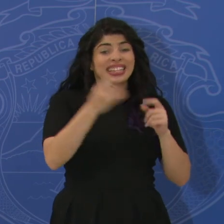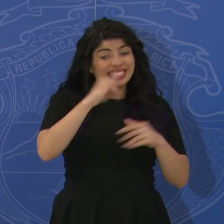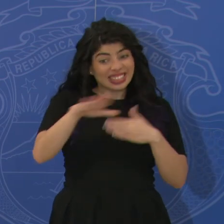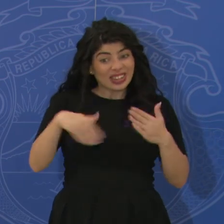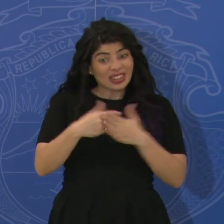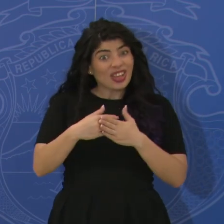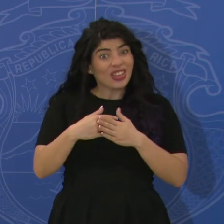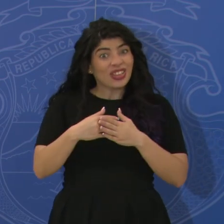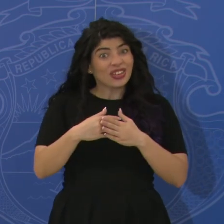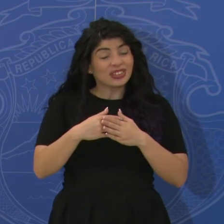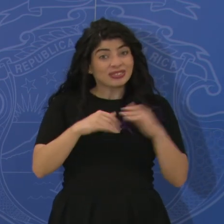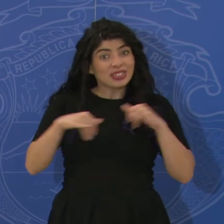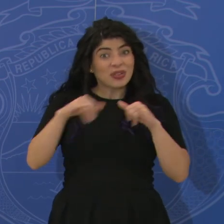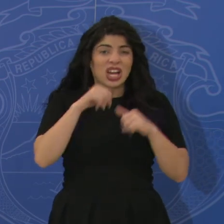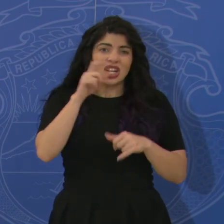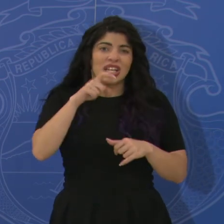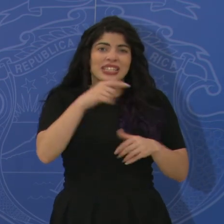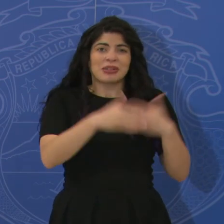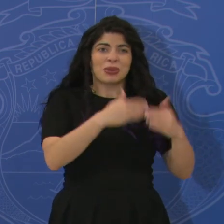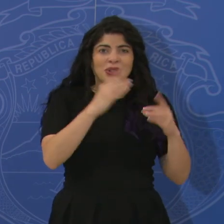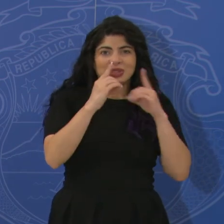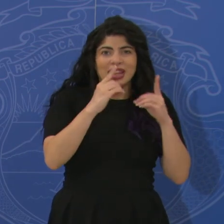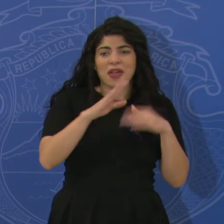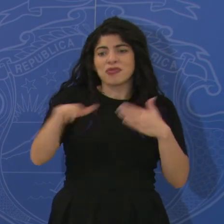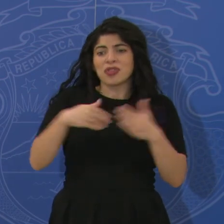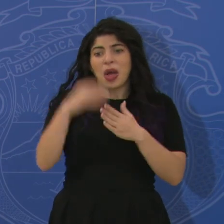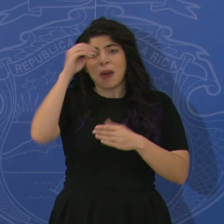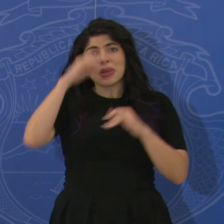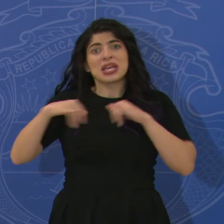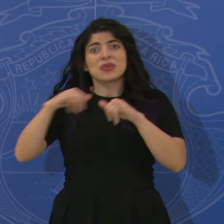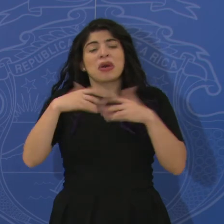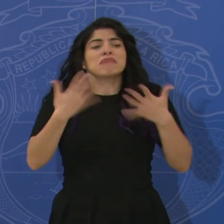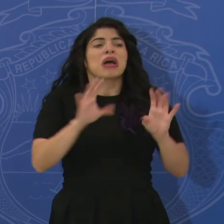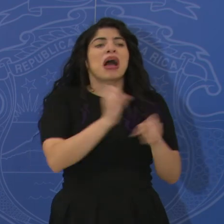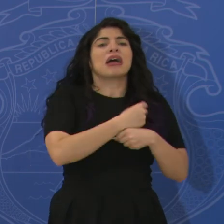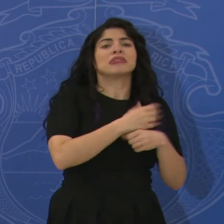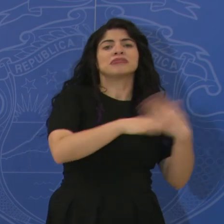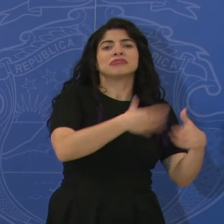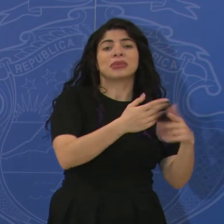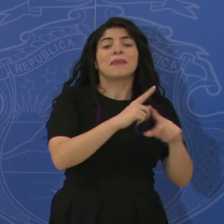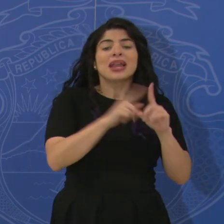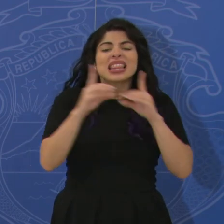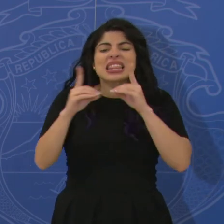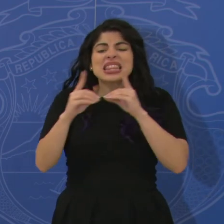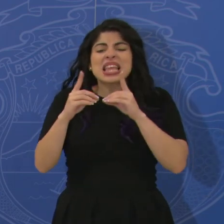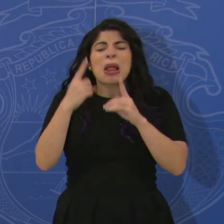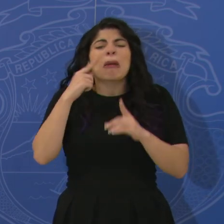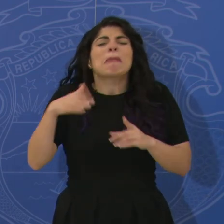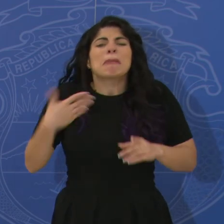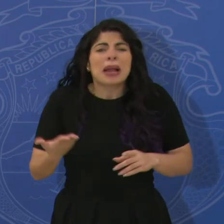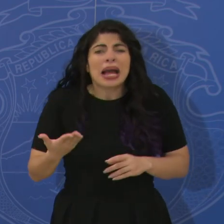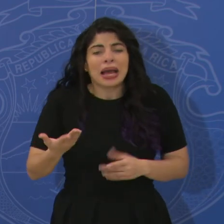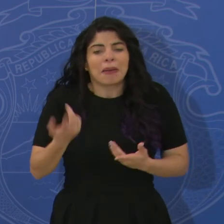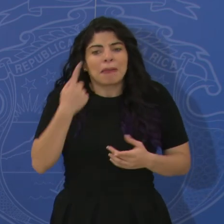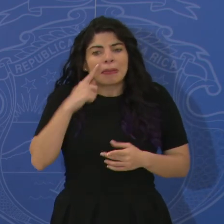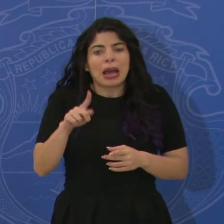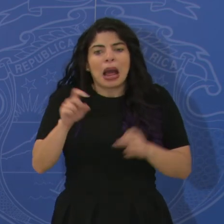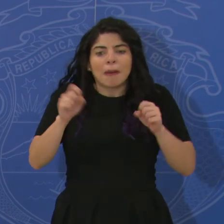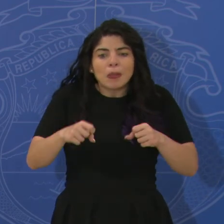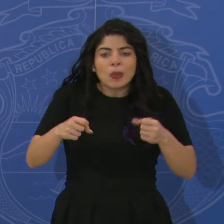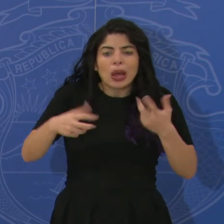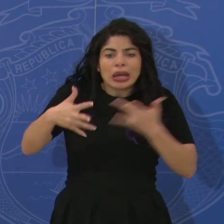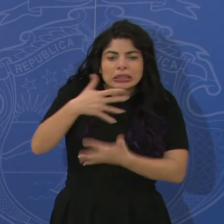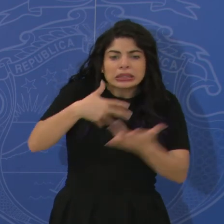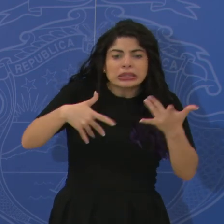acuerdo en algo, usted no hace un proceso de diálogo. Usted dice, estamos todos de acuerdo en esto, vamos y lo hacemos. El diálogo existe precisamente para poder generar